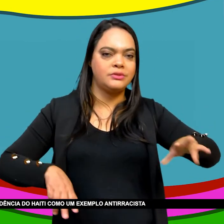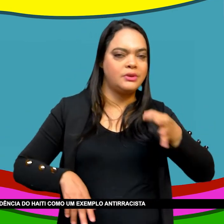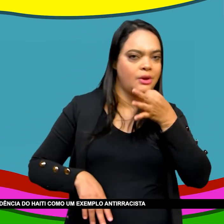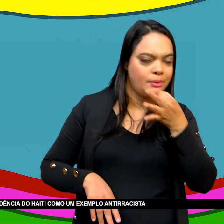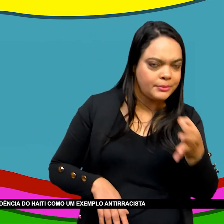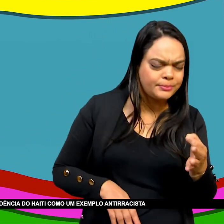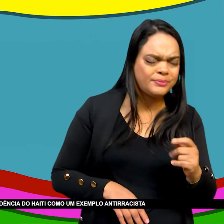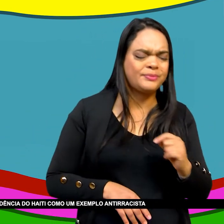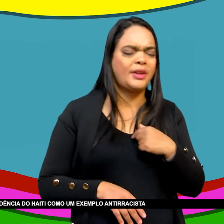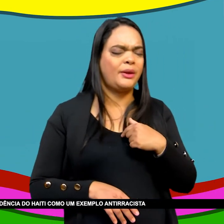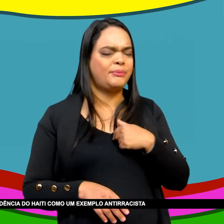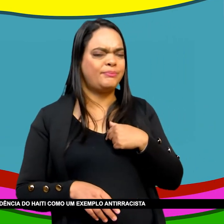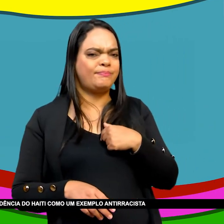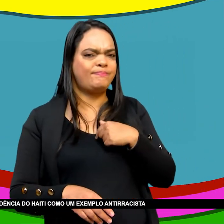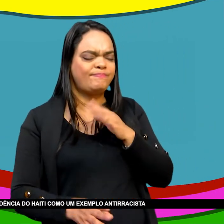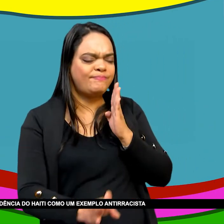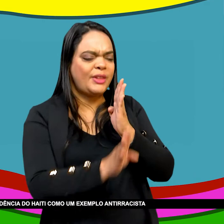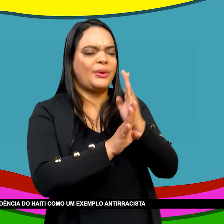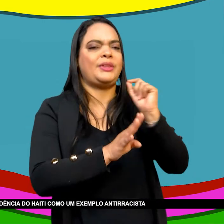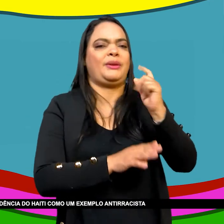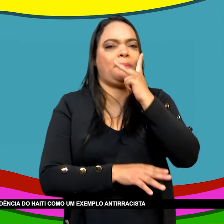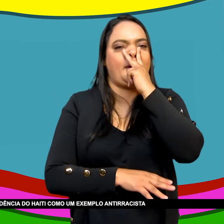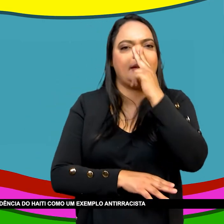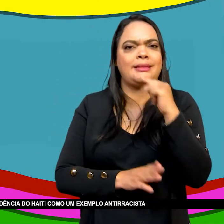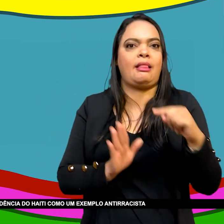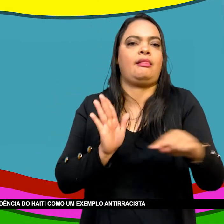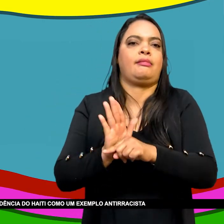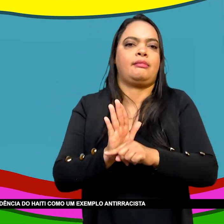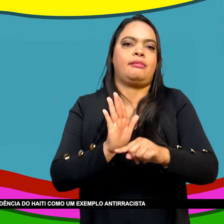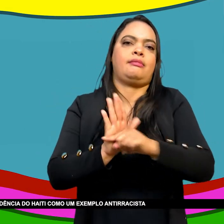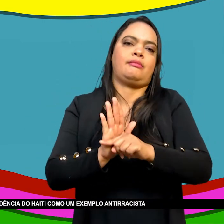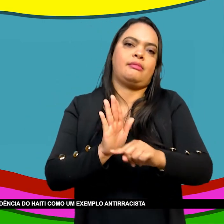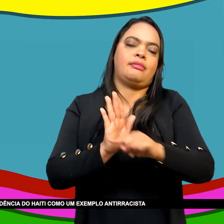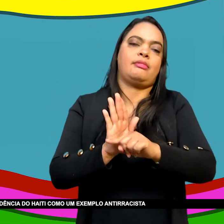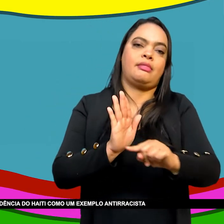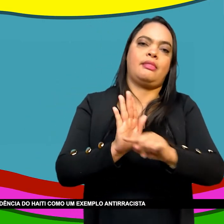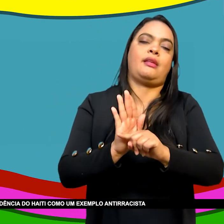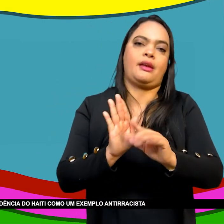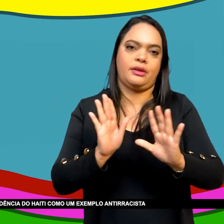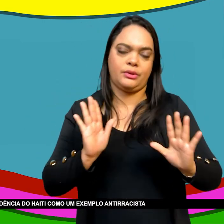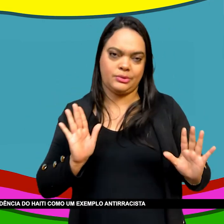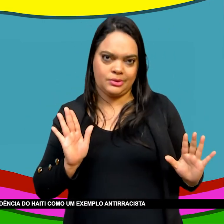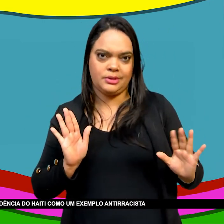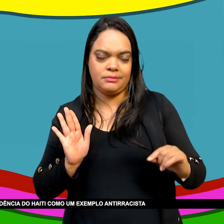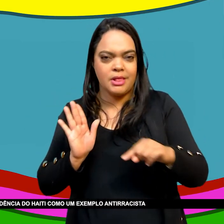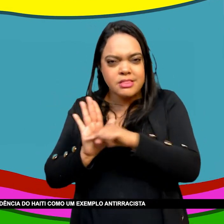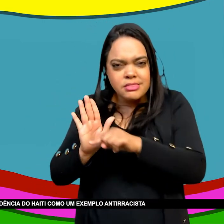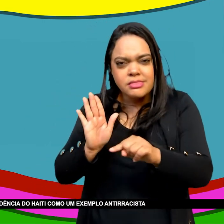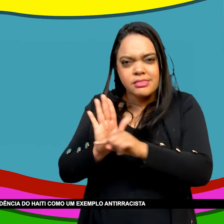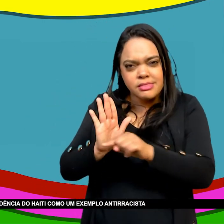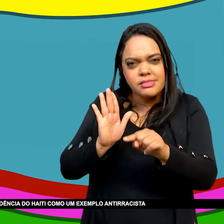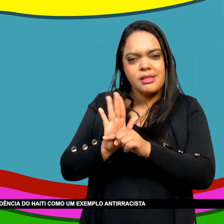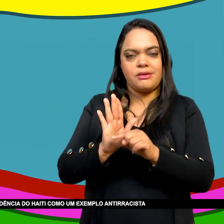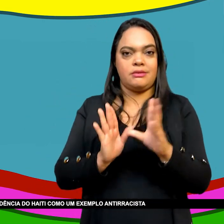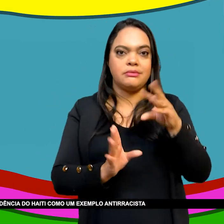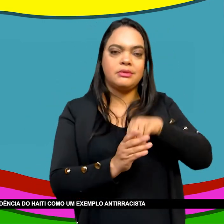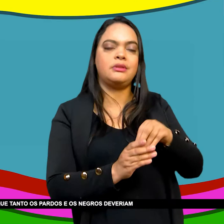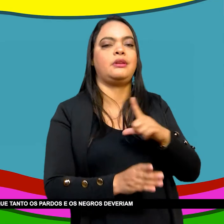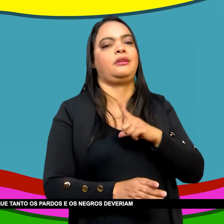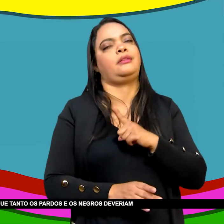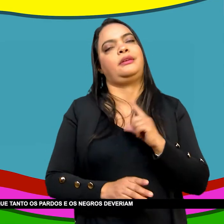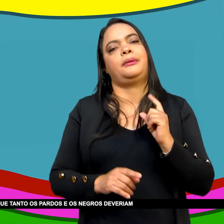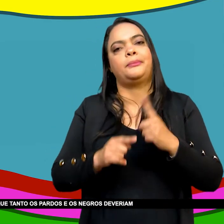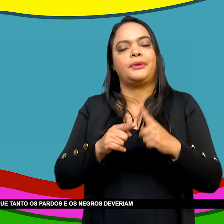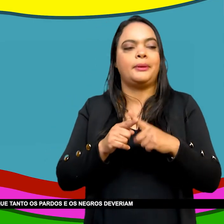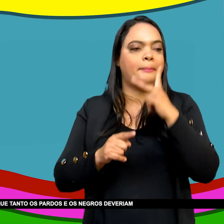Uma segunda recepção Que eu encontrei Era a independência Do Haiti Como um exemplo Antirracista